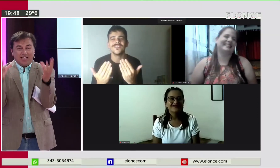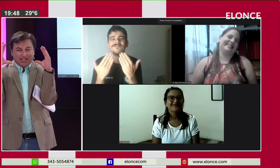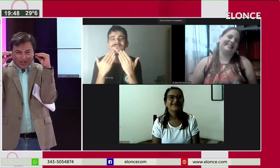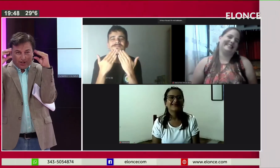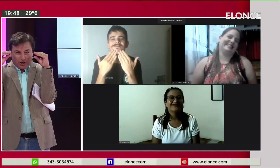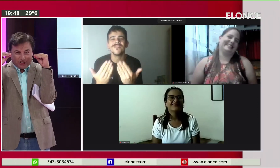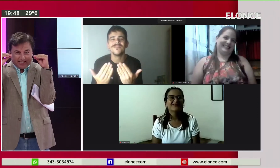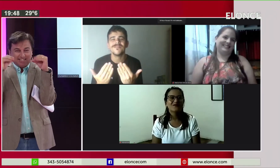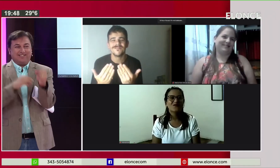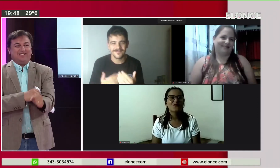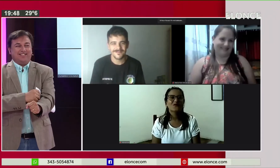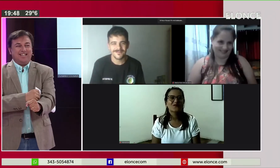noches. ¿Sí?